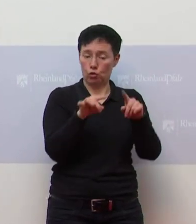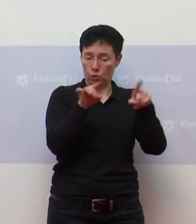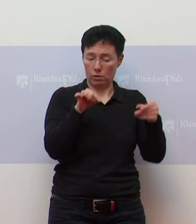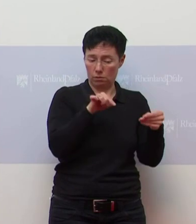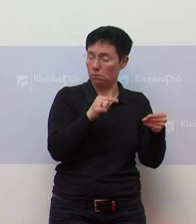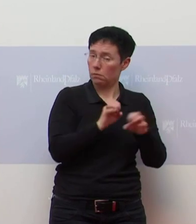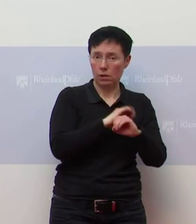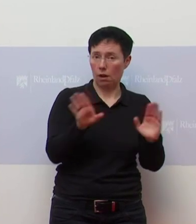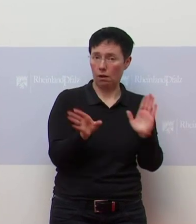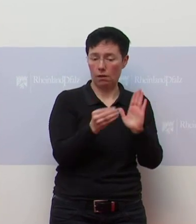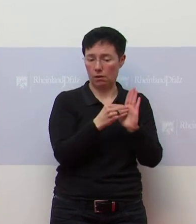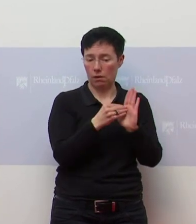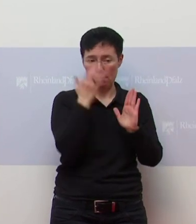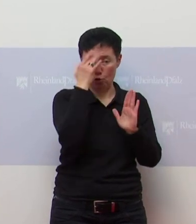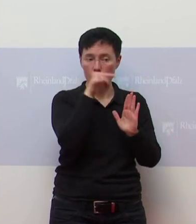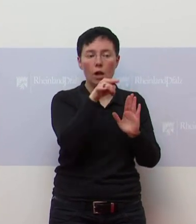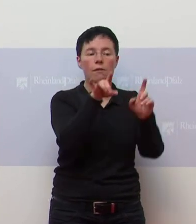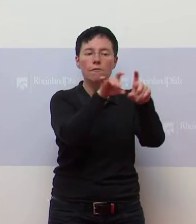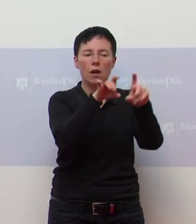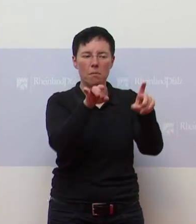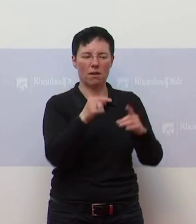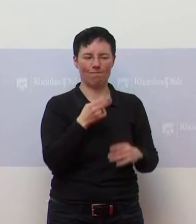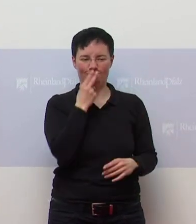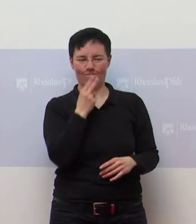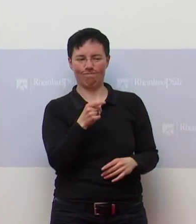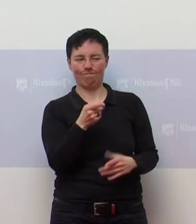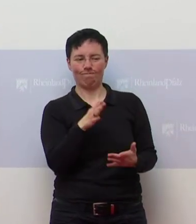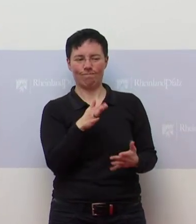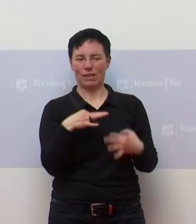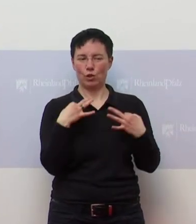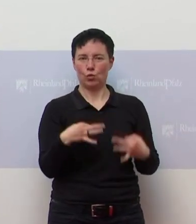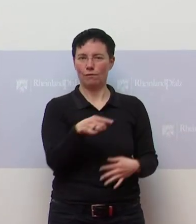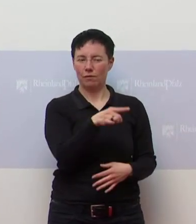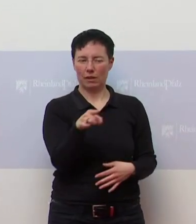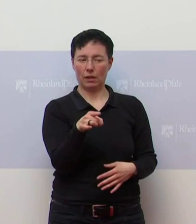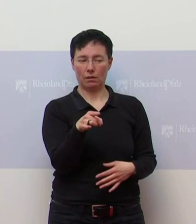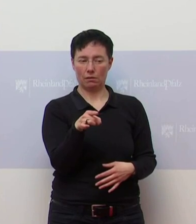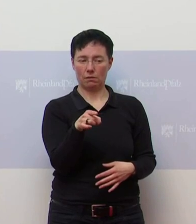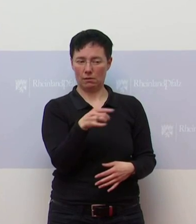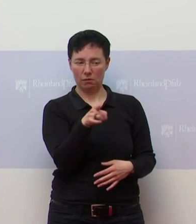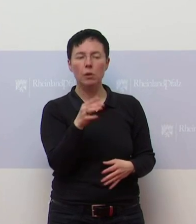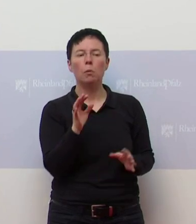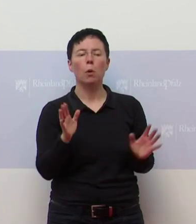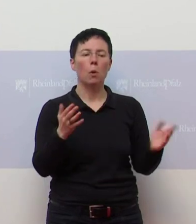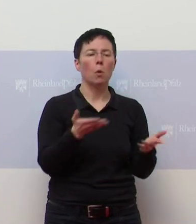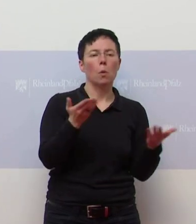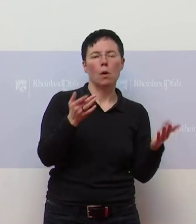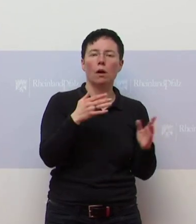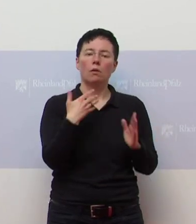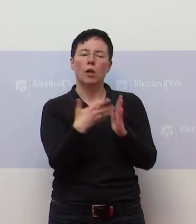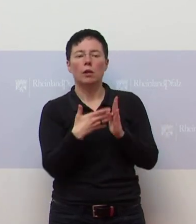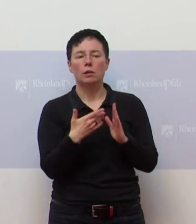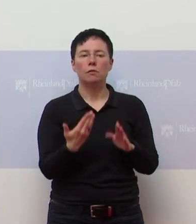dass wenn das eben nicht zufriedenstellend ist, dass man dann auch regulatorische Maßnahmen vornehmen wird. Das heißt, die Wirtschaft hat